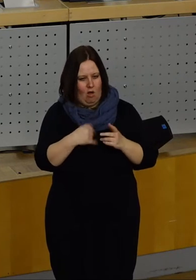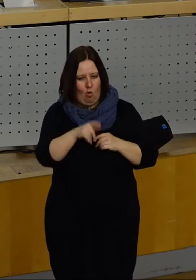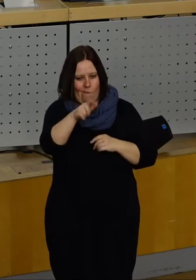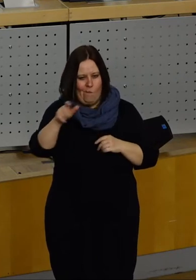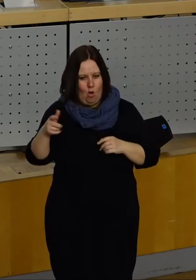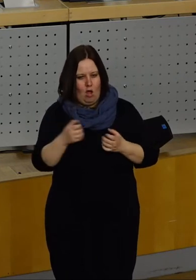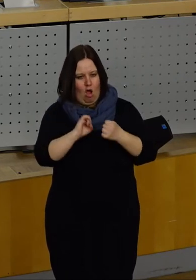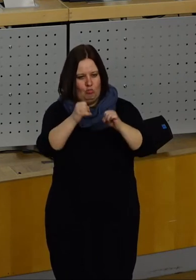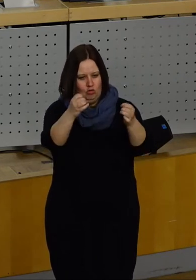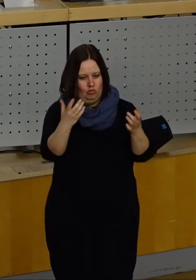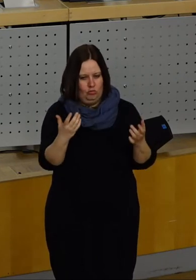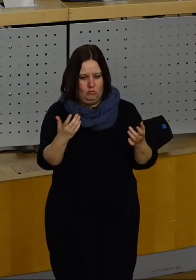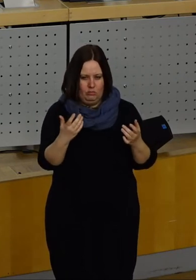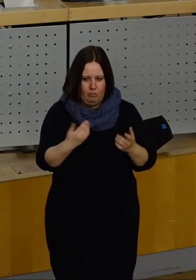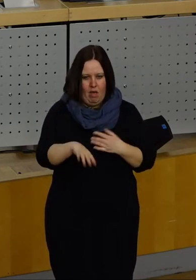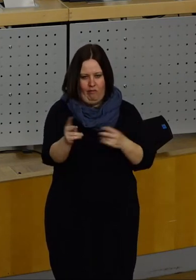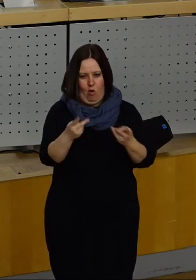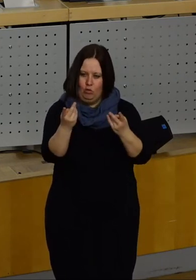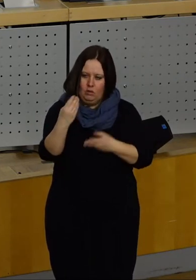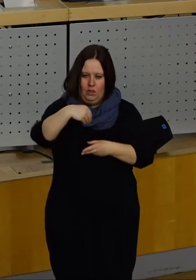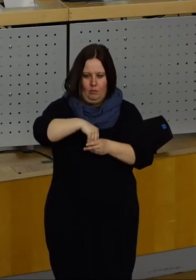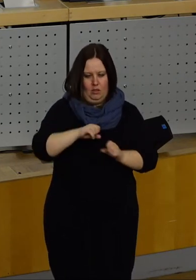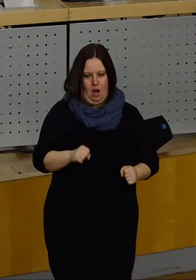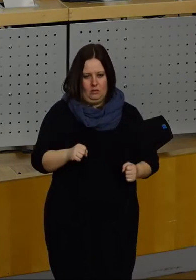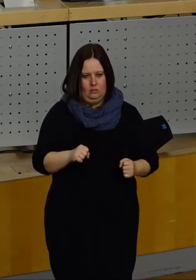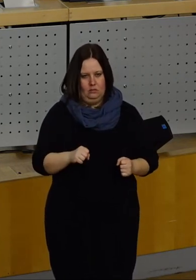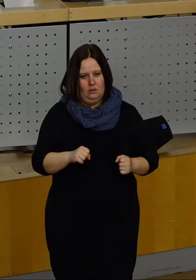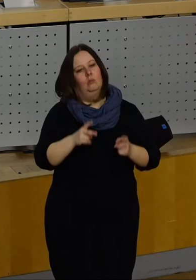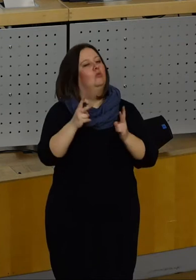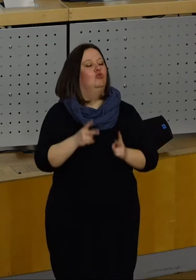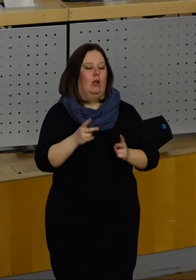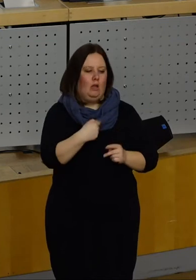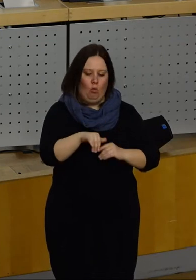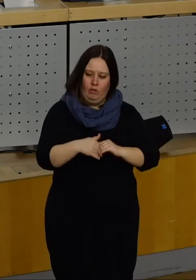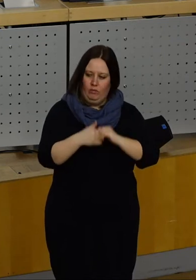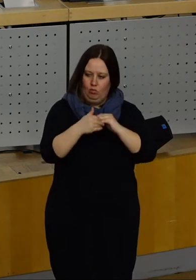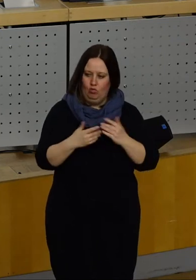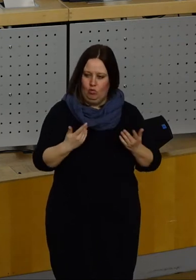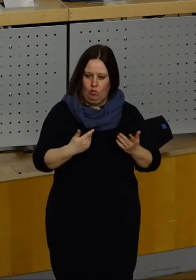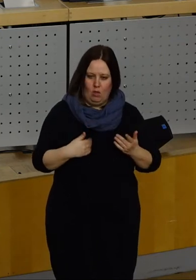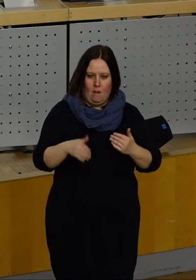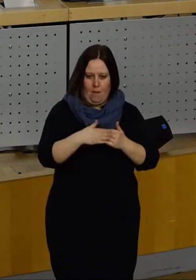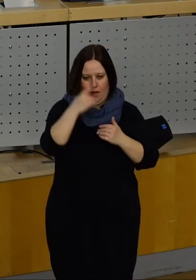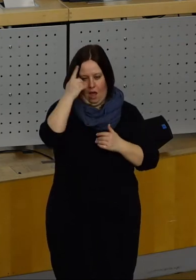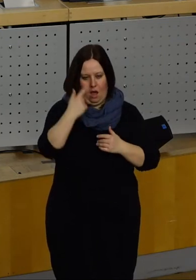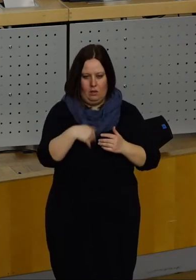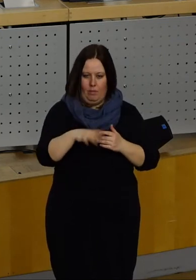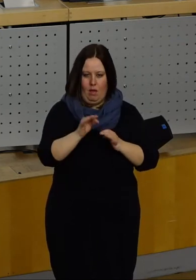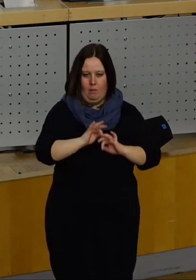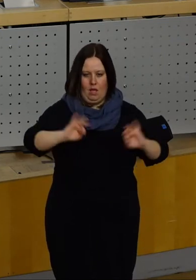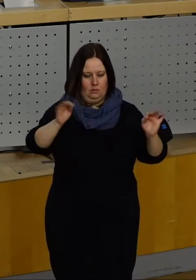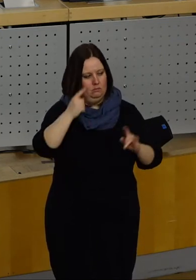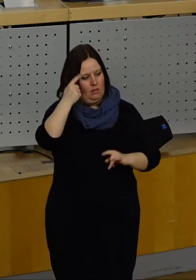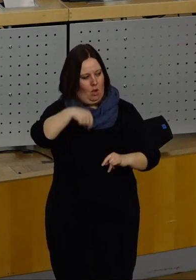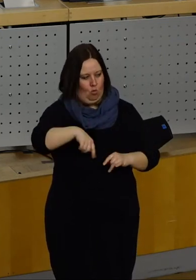bürgerschaftliches Engagement gezielt fördern. Die Stärkung der Stadtbezirksbeiräte, das war gerade als Beispiel genannt, war in diesem Zusammenhang sicherlich